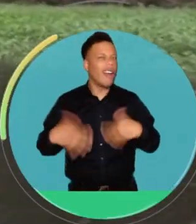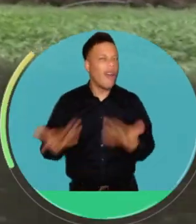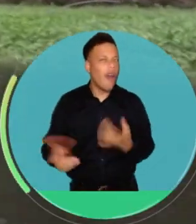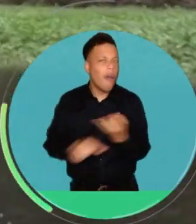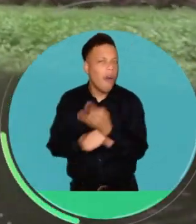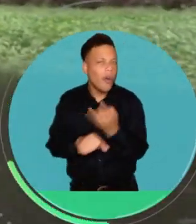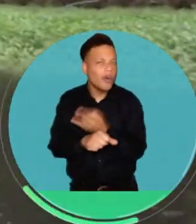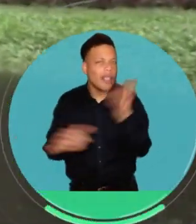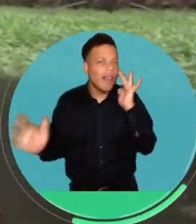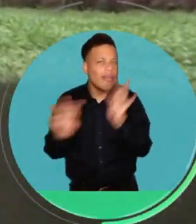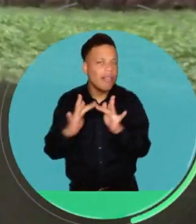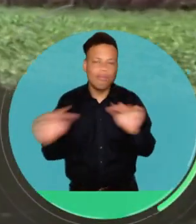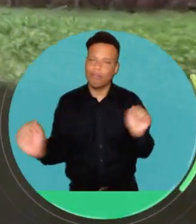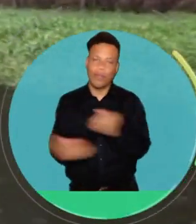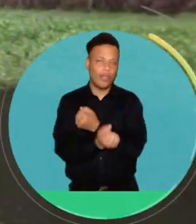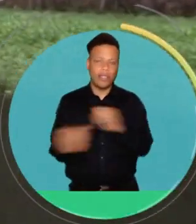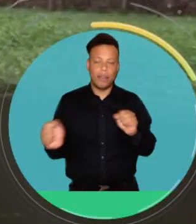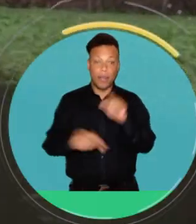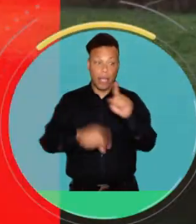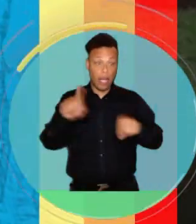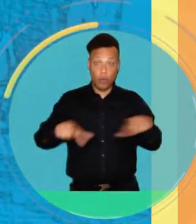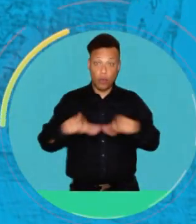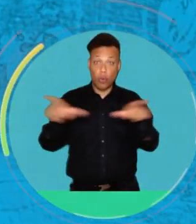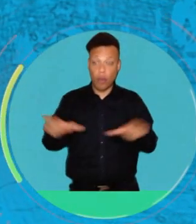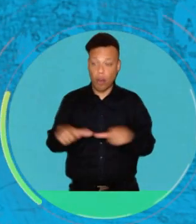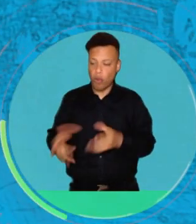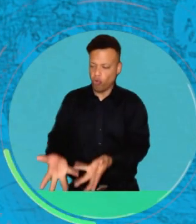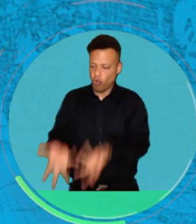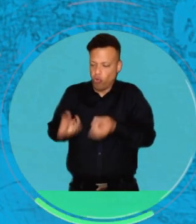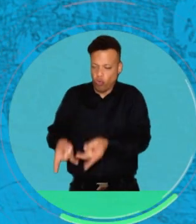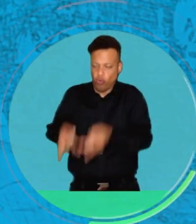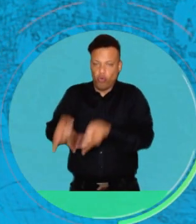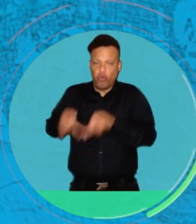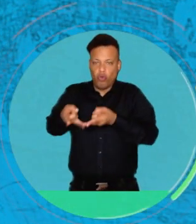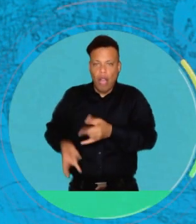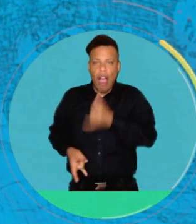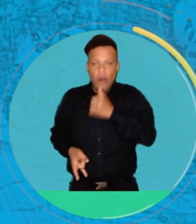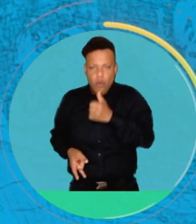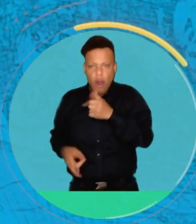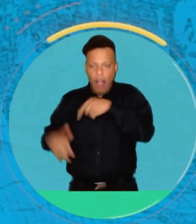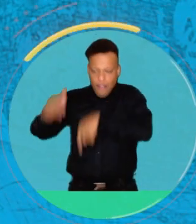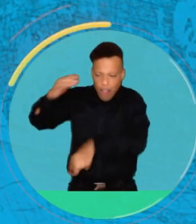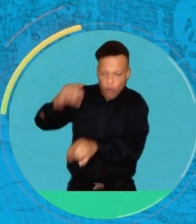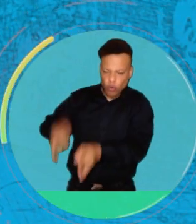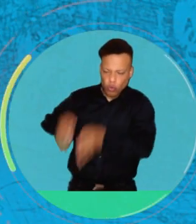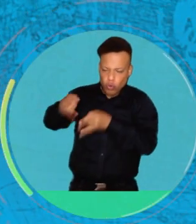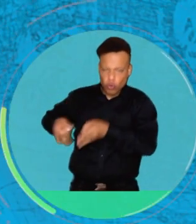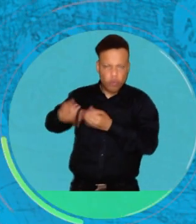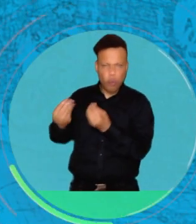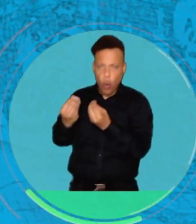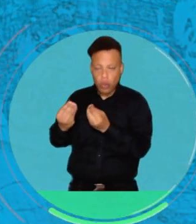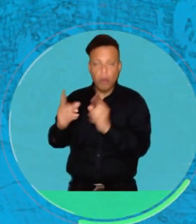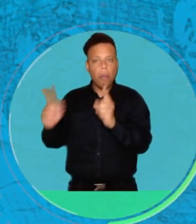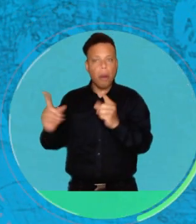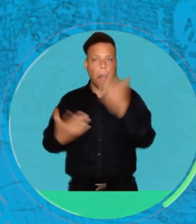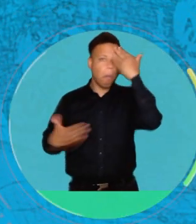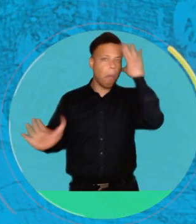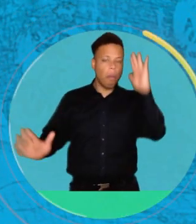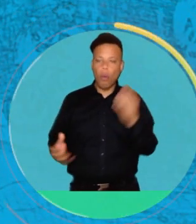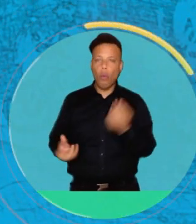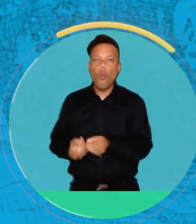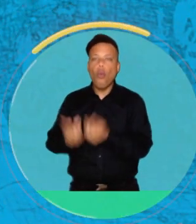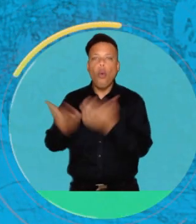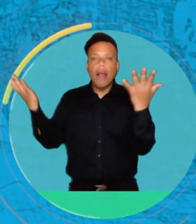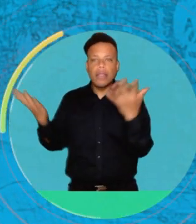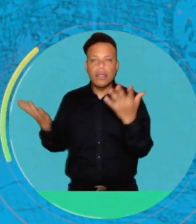utilizarlo. Y hay zonas donde por lo menos se extrae mucha agua subterránea, pero no se tiene información de cuánto se está sacando exactamente,